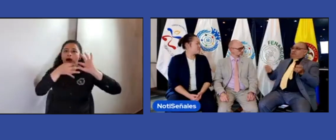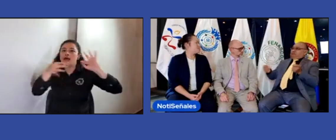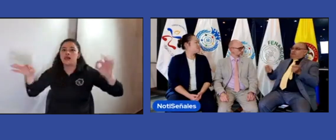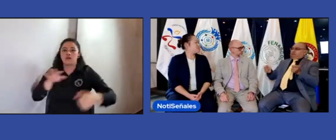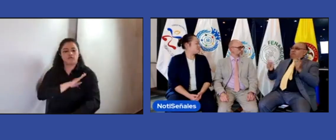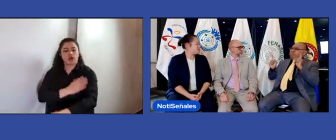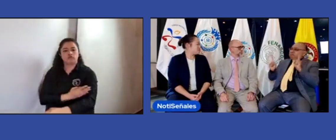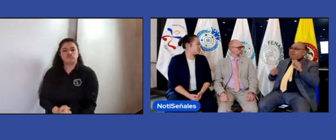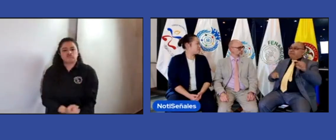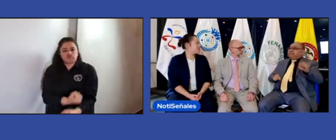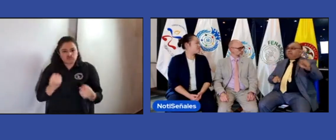es nuestro lema.